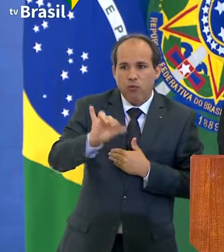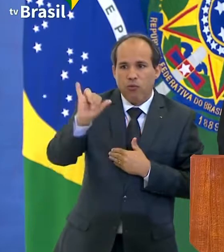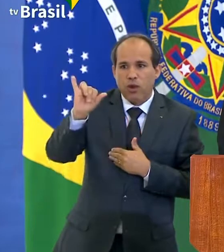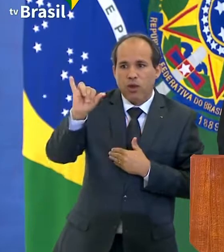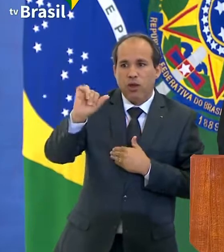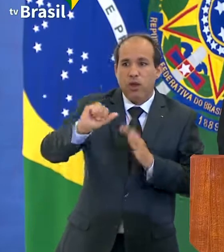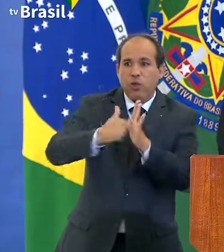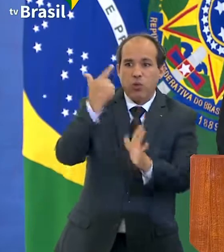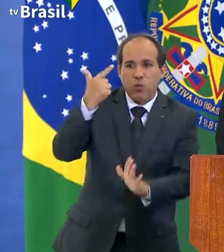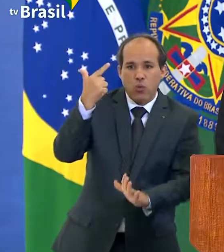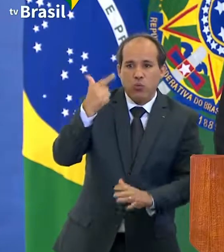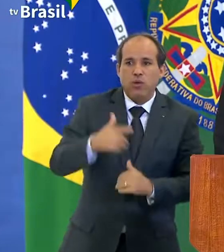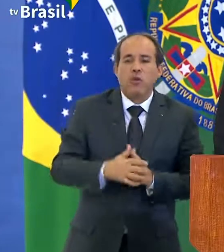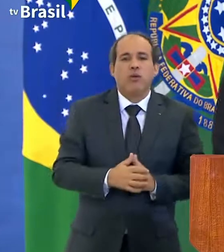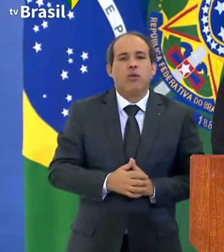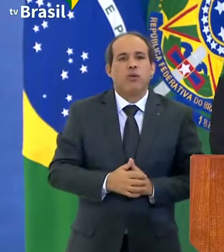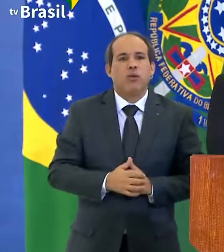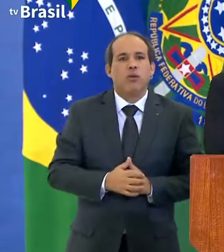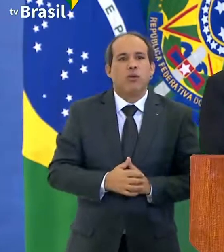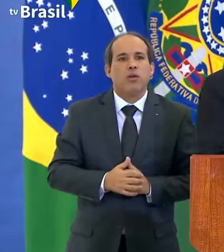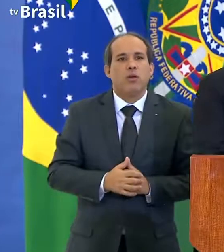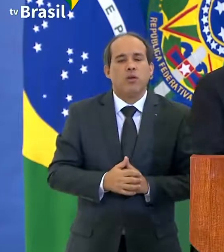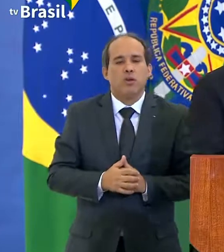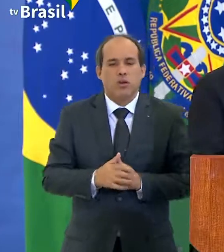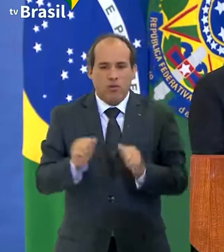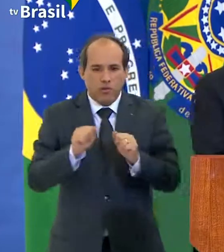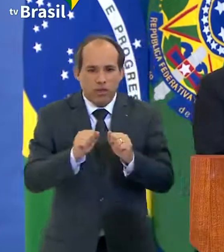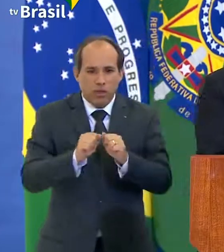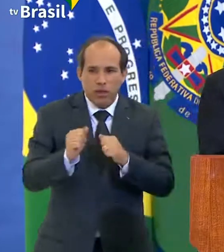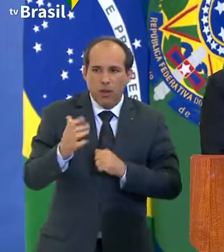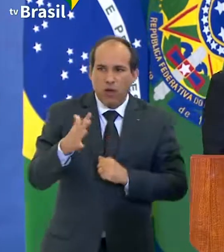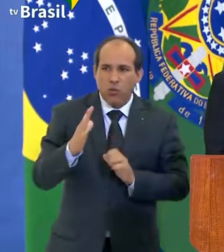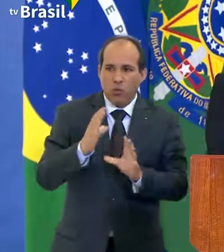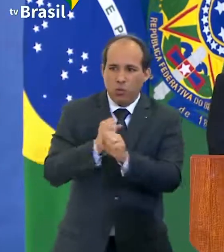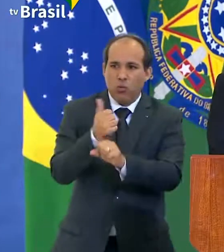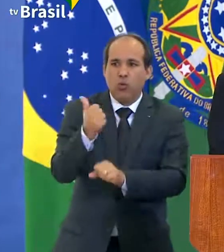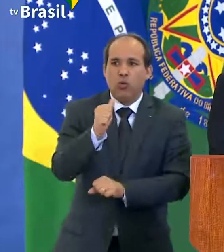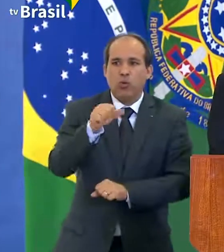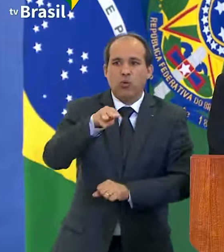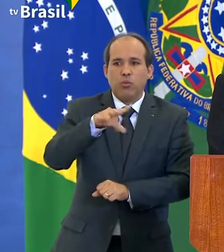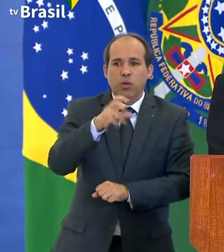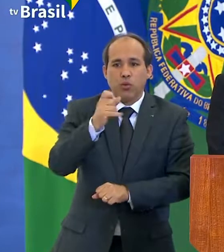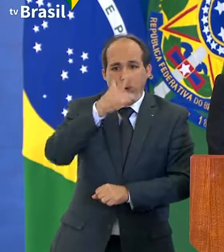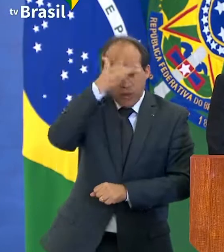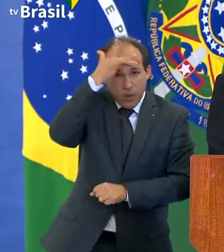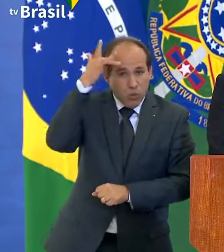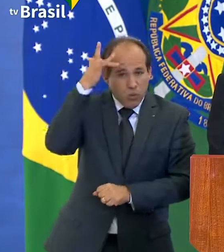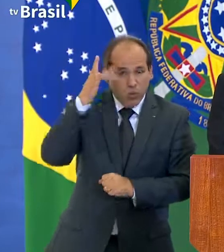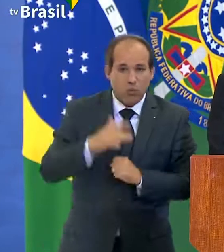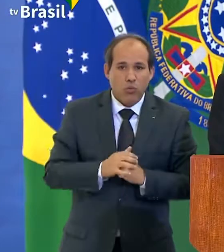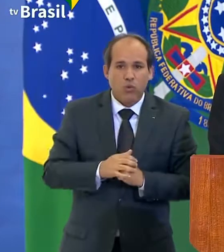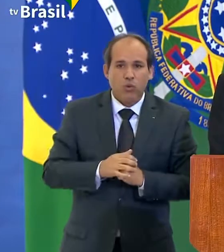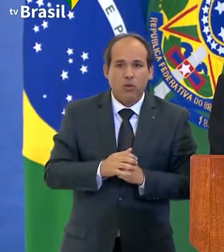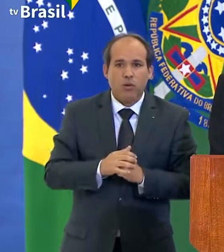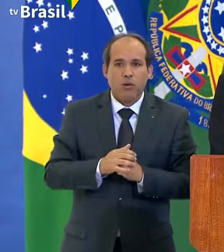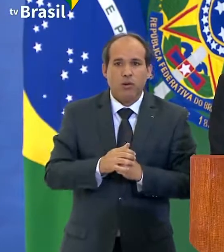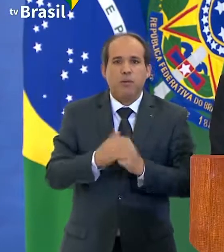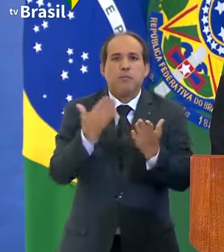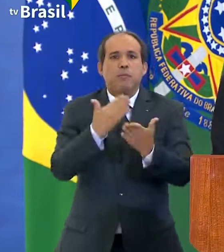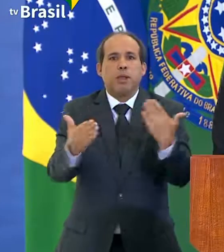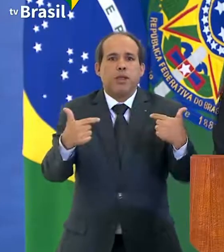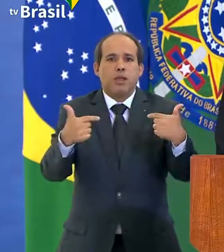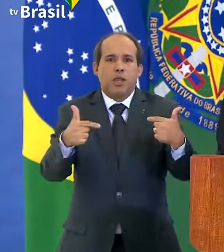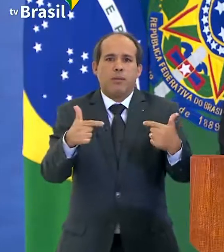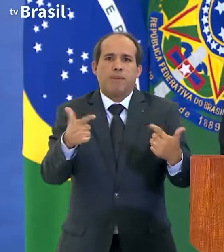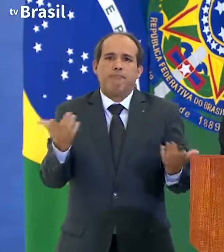segunda vez, fazendo com que aproximadamente 11 milhões de pessoas percam o seu emprego.